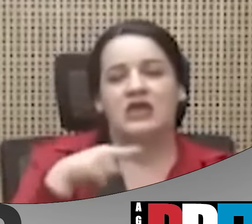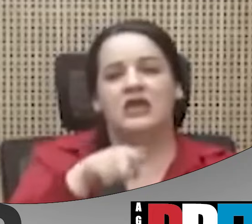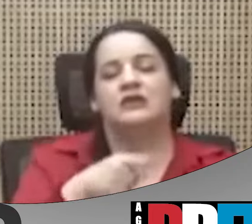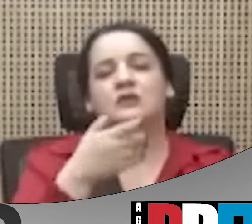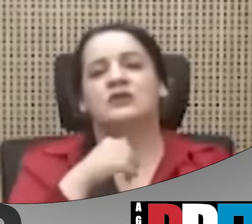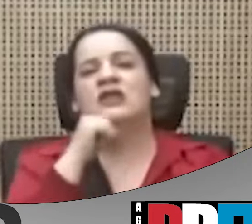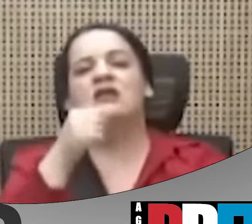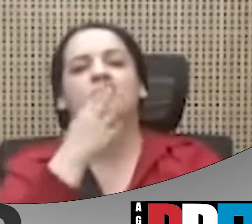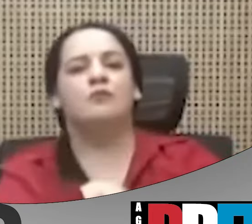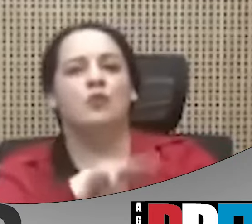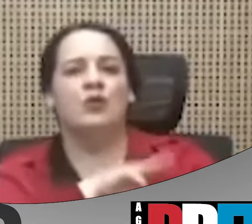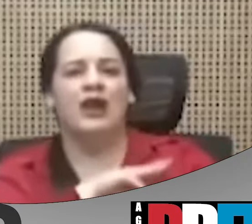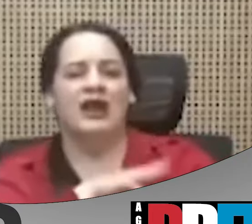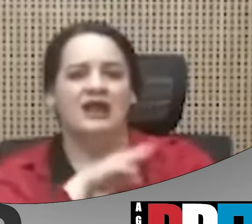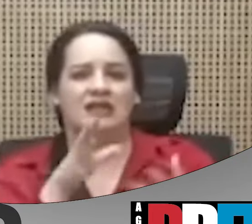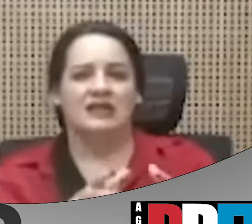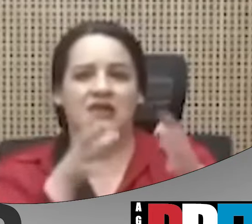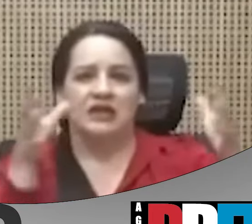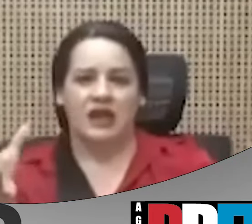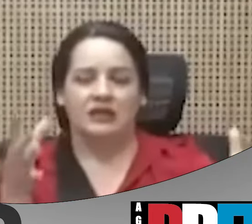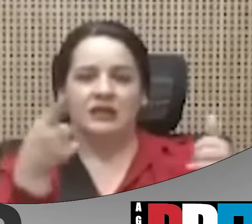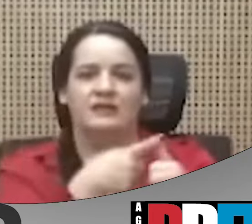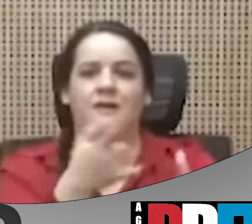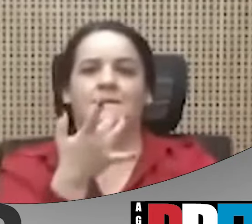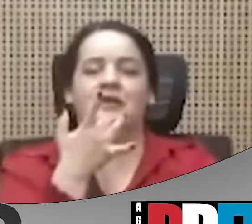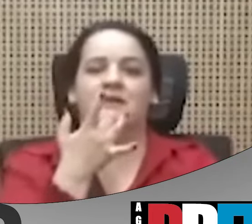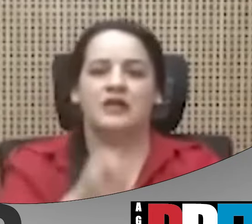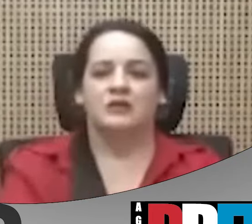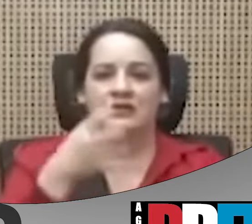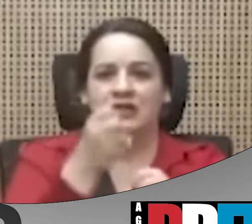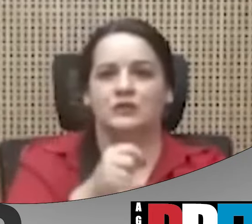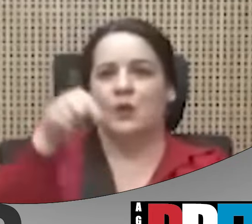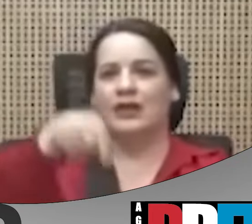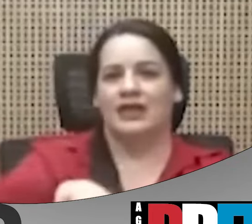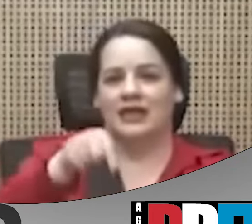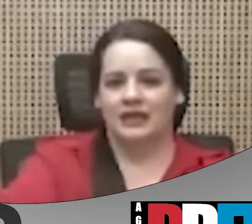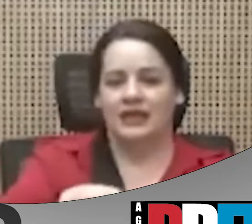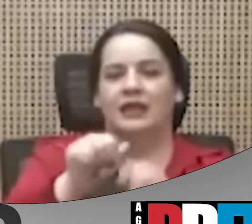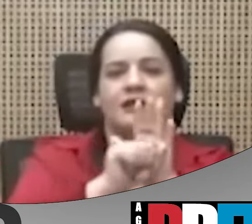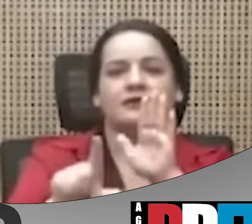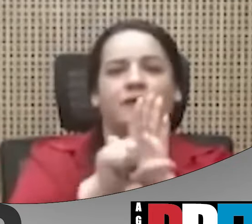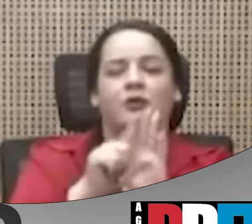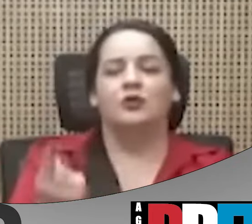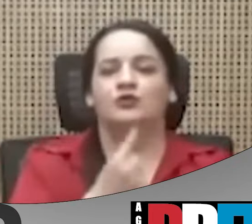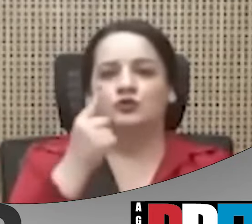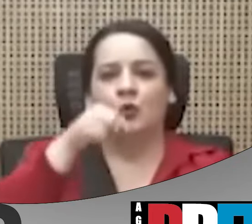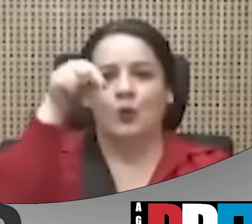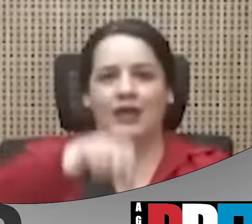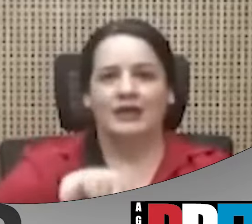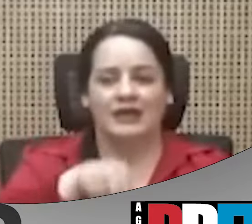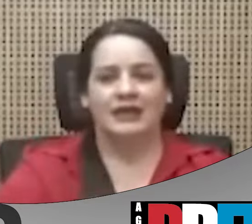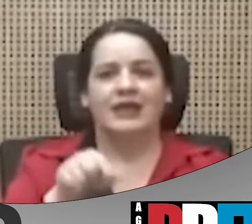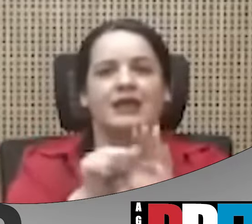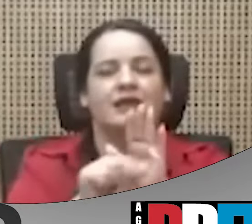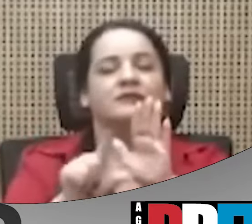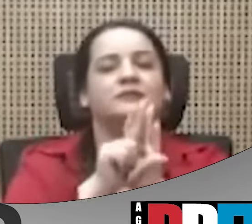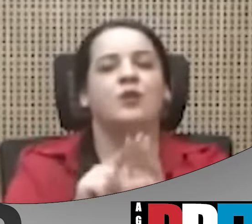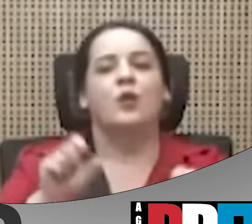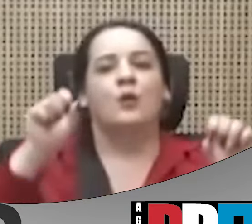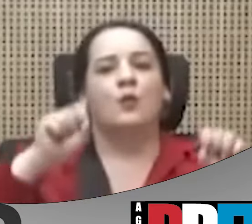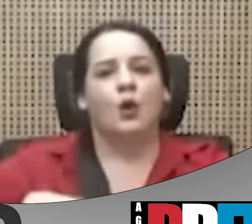e ilegales privilegios se crearon aquí, aquí en este Congreso y sólo aquí en este Congreso